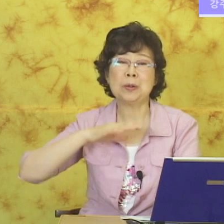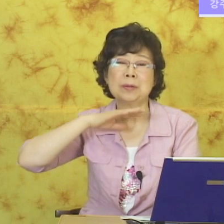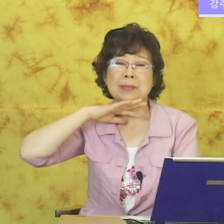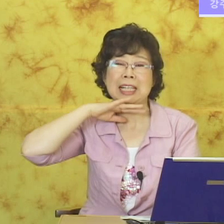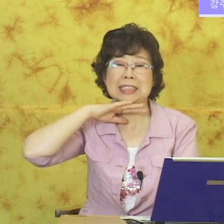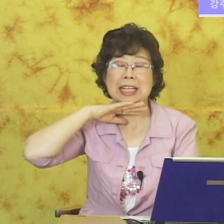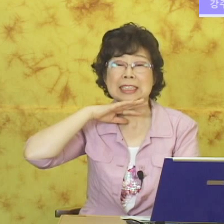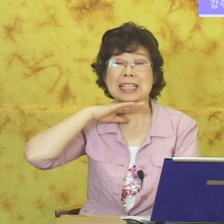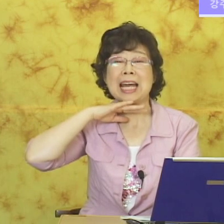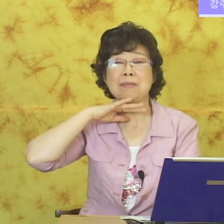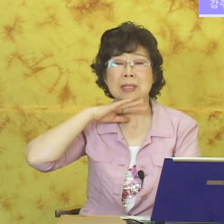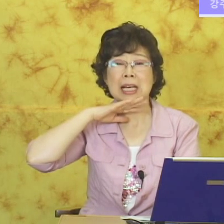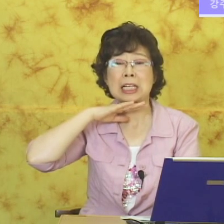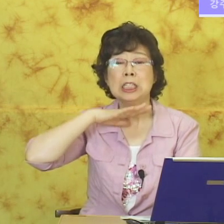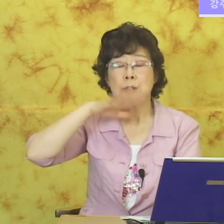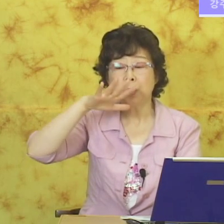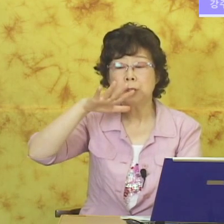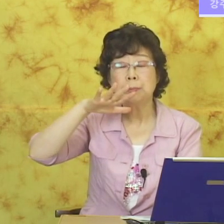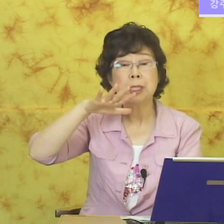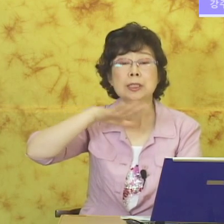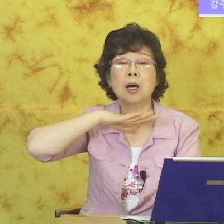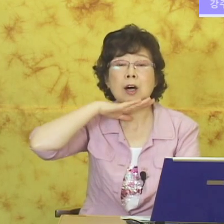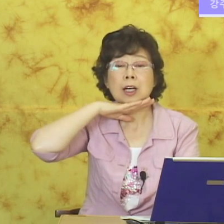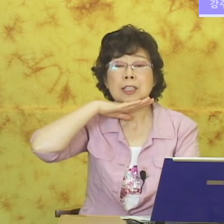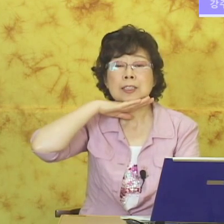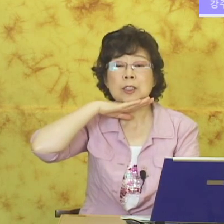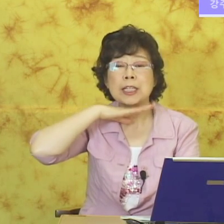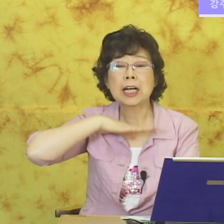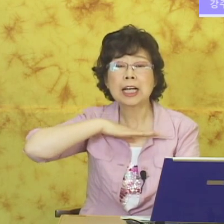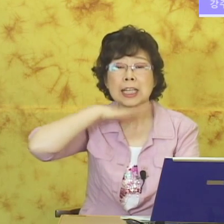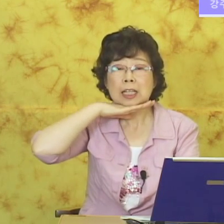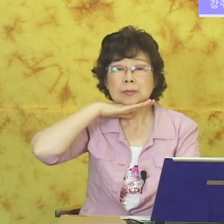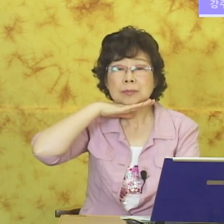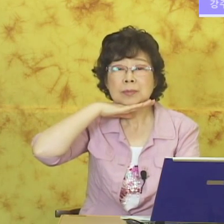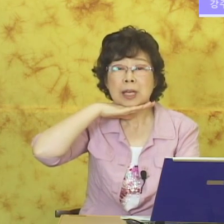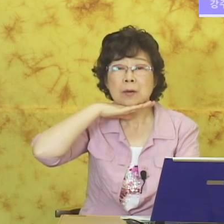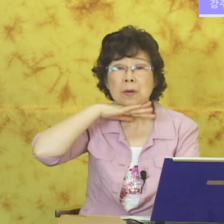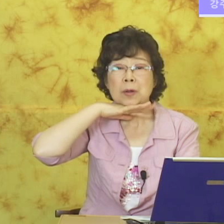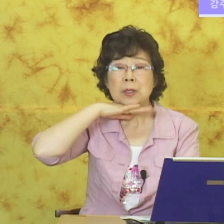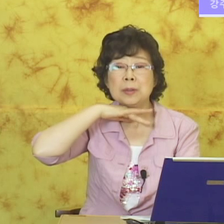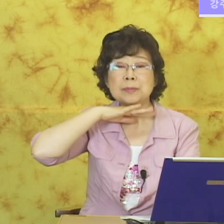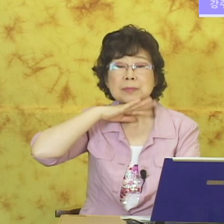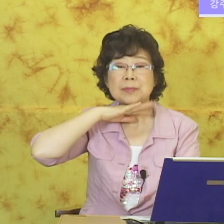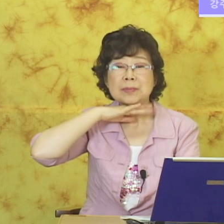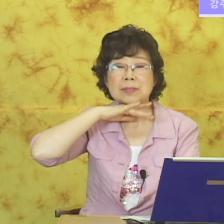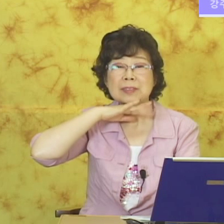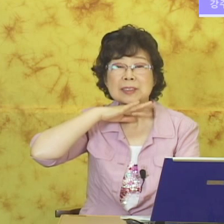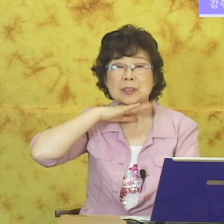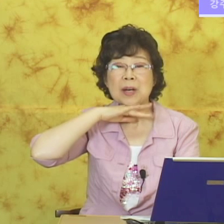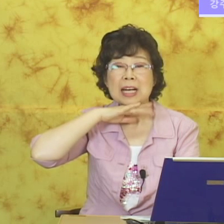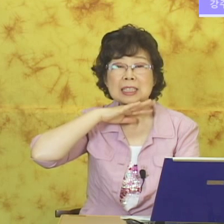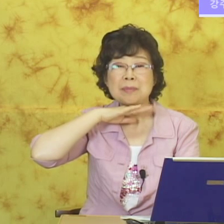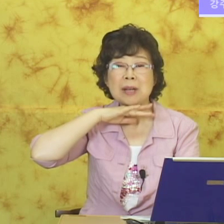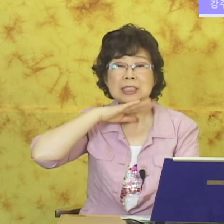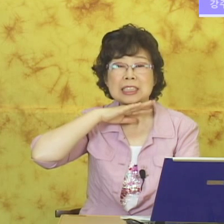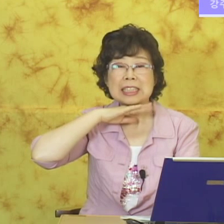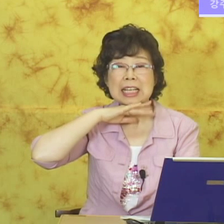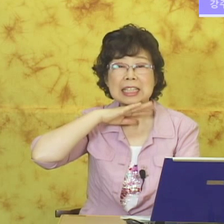용어입니다. 자 이거 나이입니다. 손을 펴서 턱에다가 대고 손가락을 피아노 치자리 딱